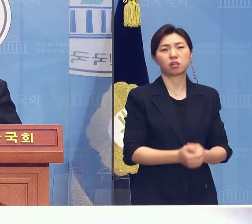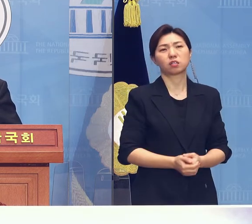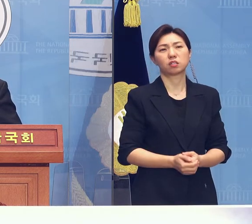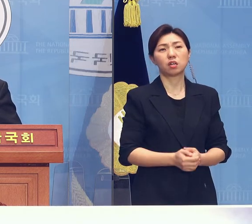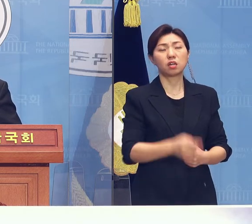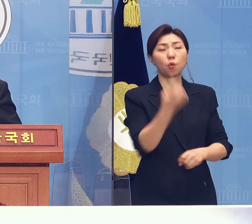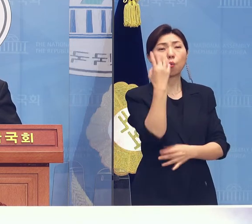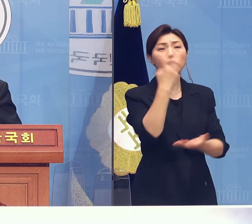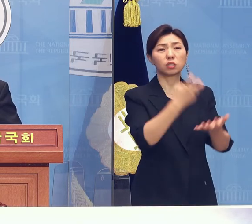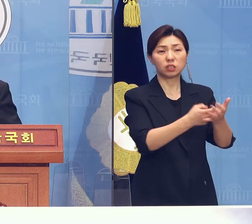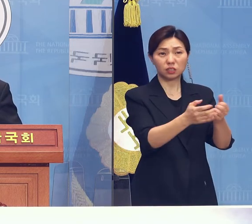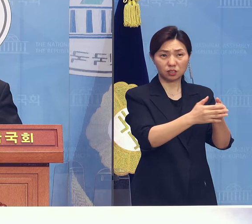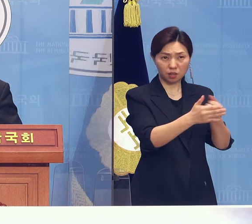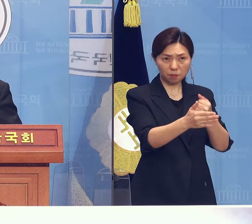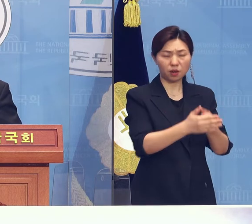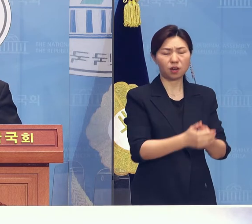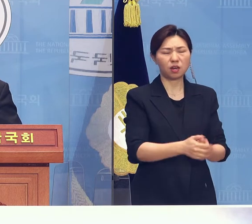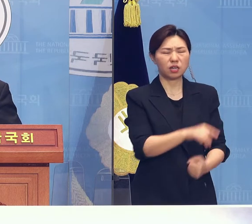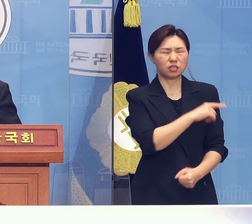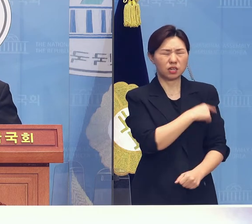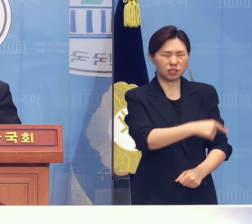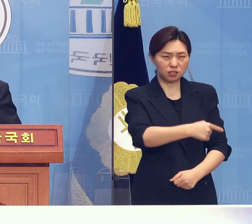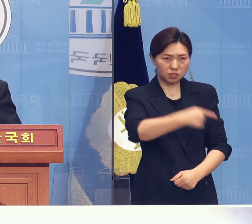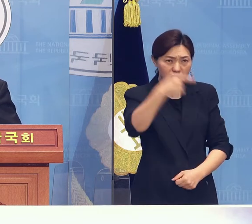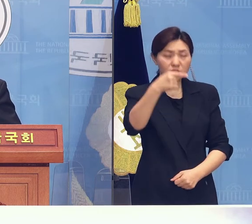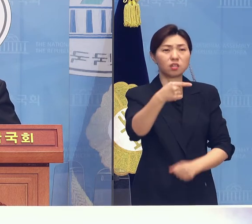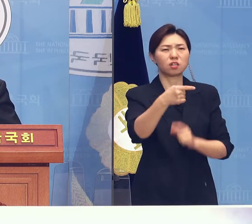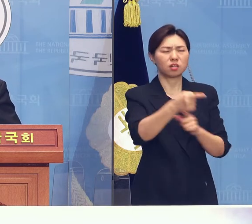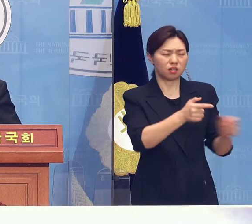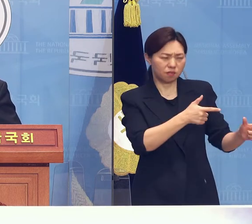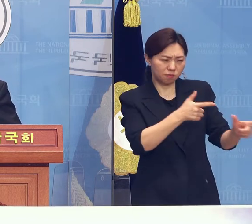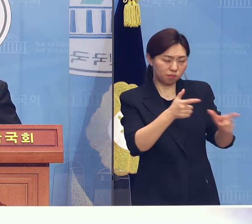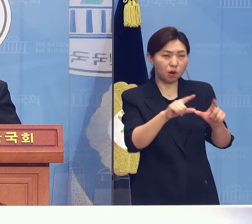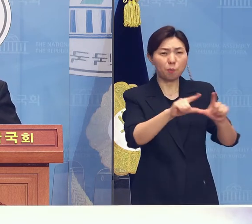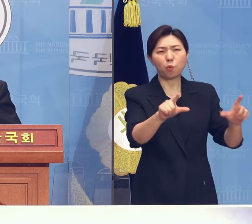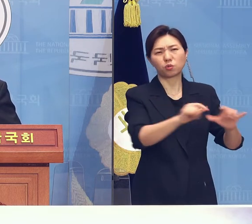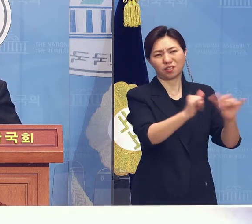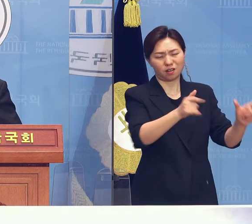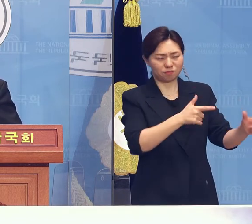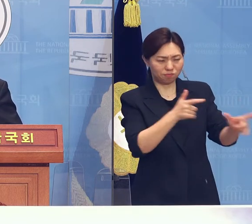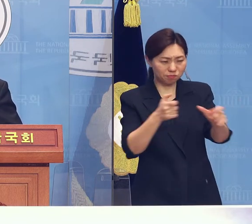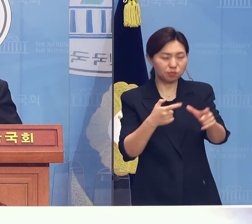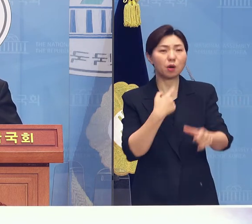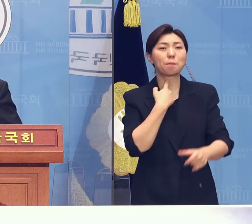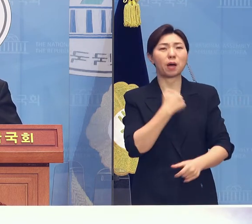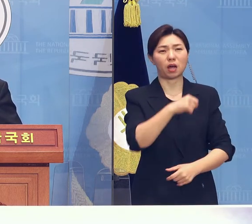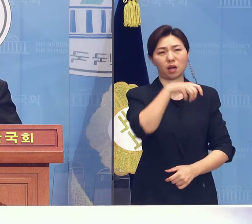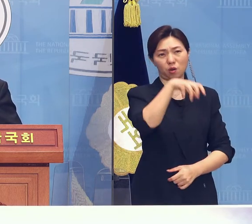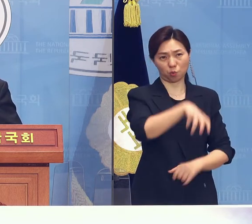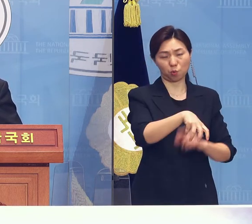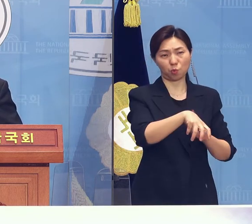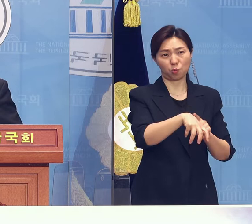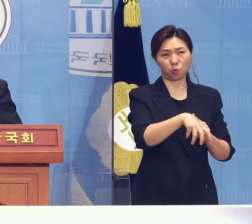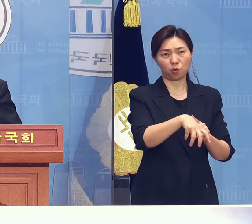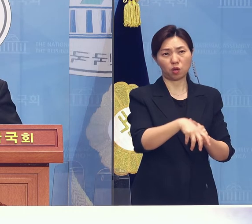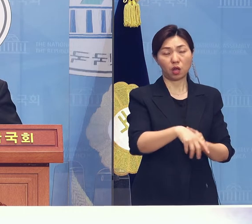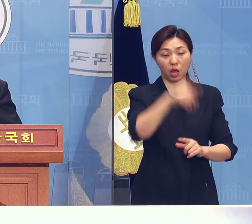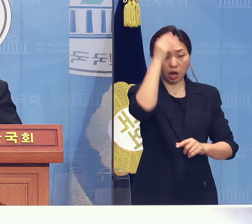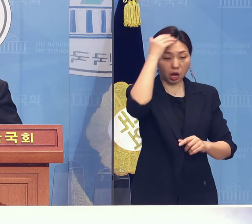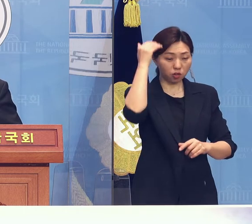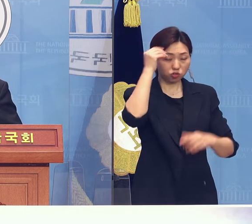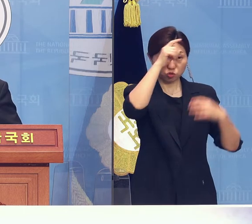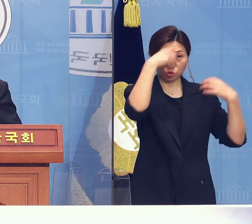민간인에 대한 사격이 이루어진 것으로 한국 정부가 자국민의 생명과 재산을